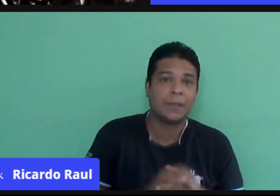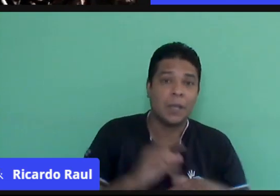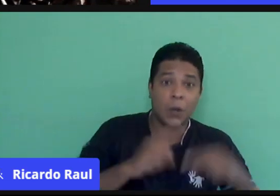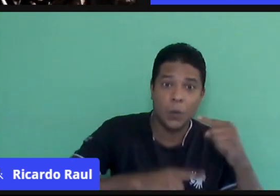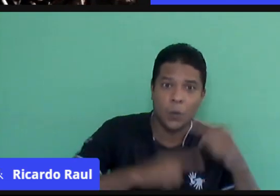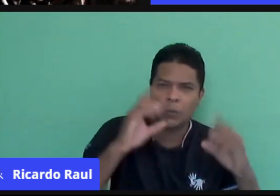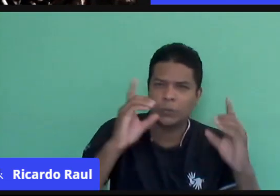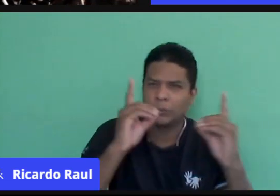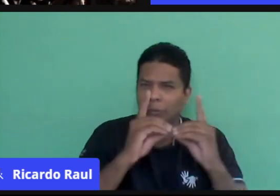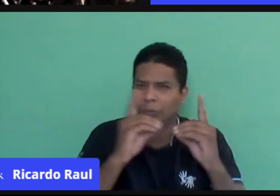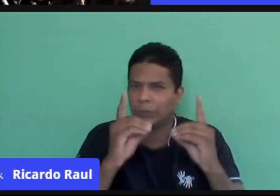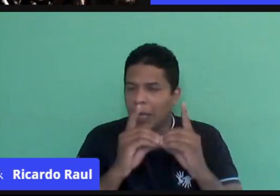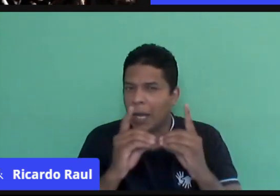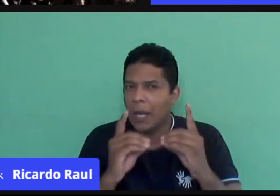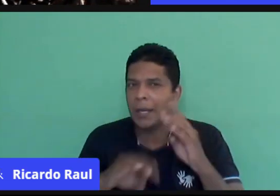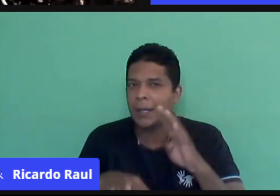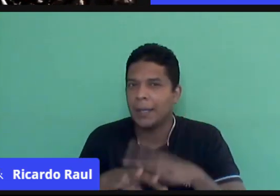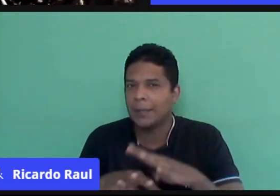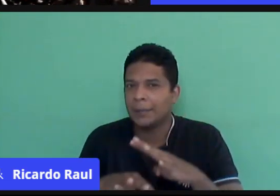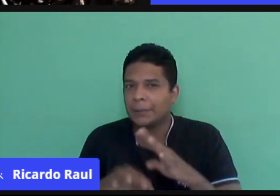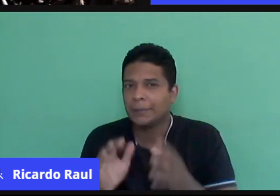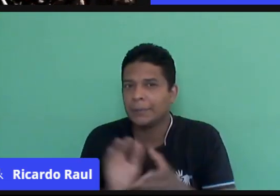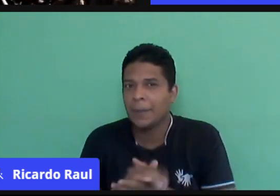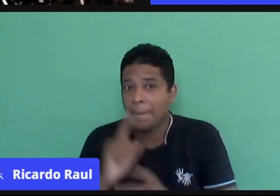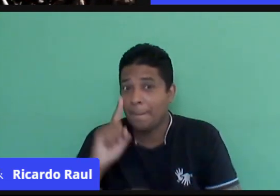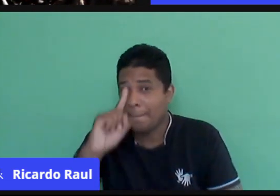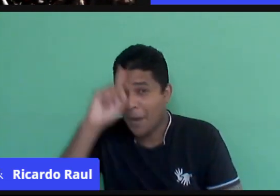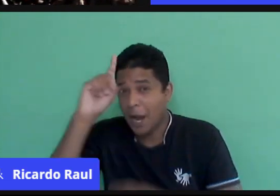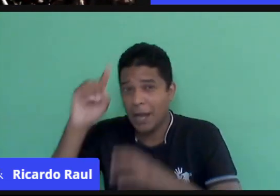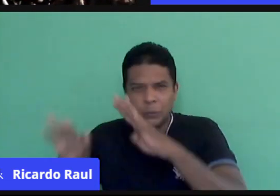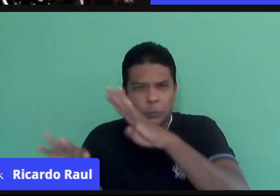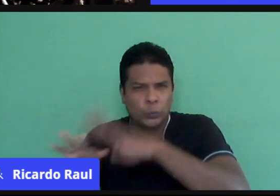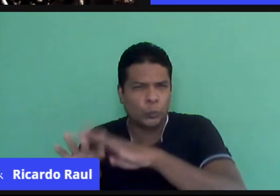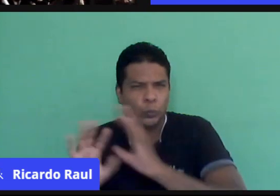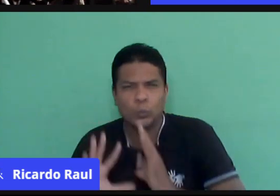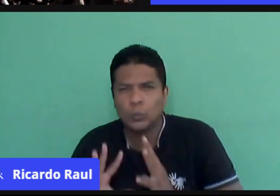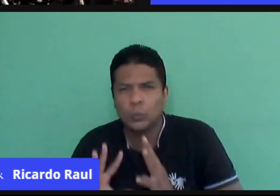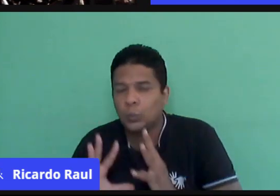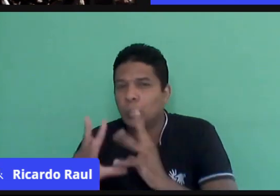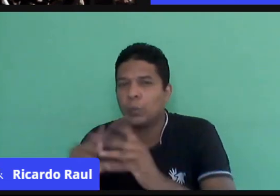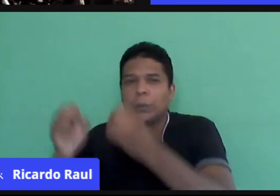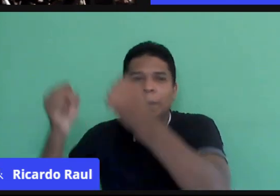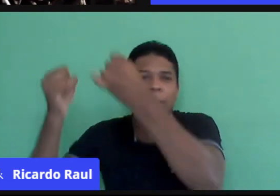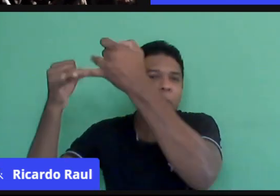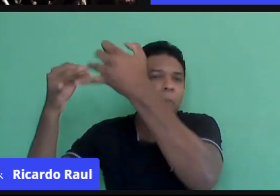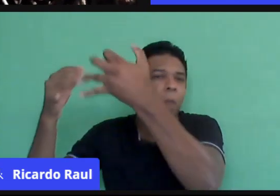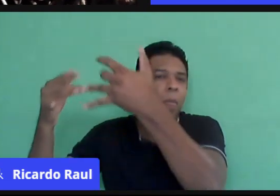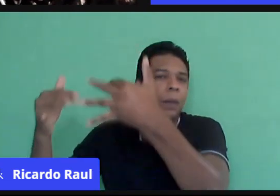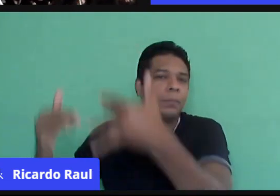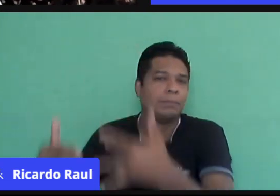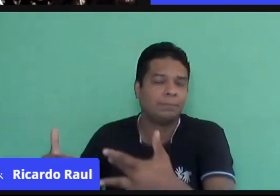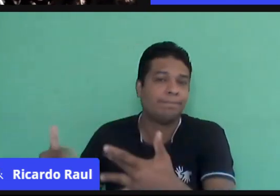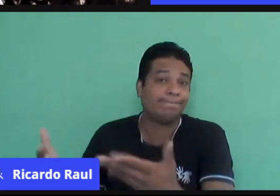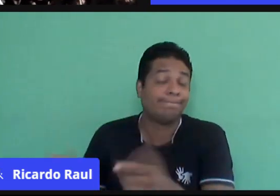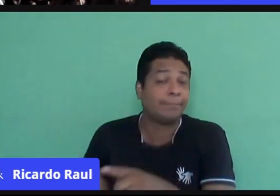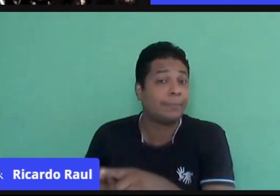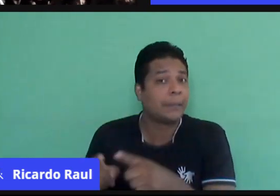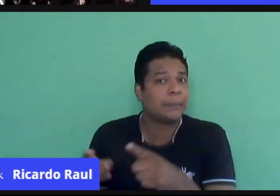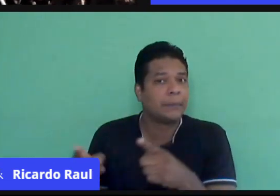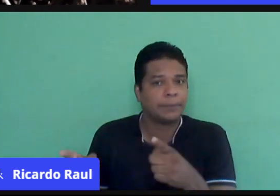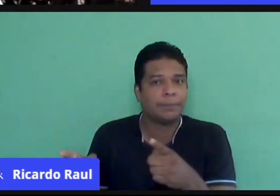a professora vai trazer a caixa da matemática, né? Todos os recursos lá presentes. Porém,